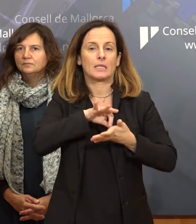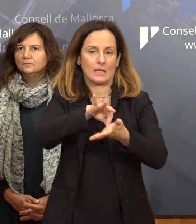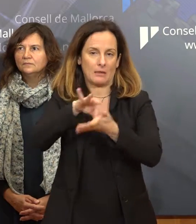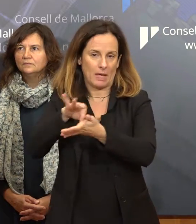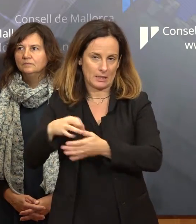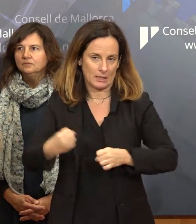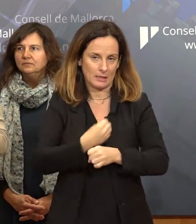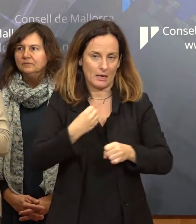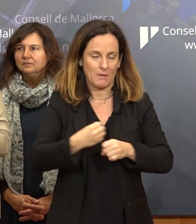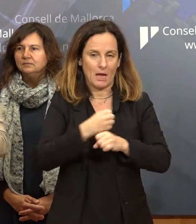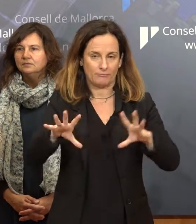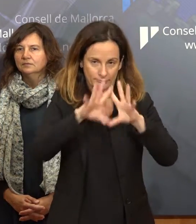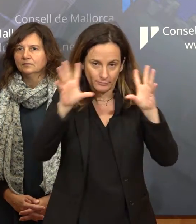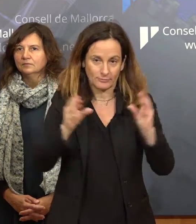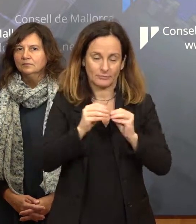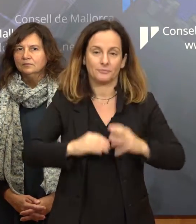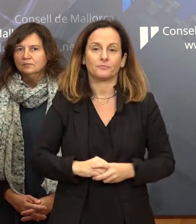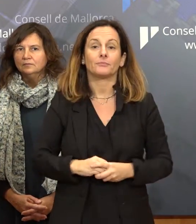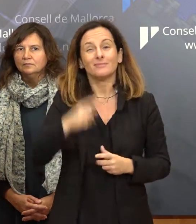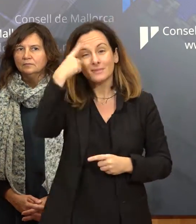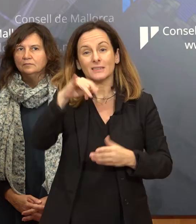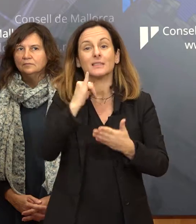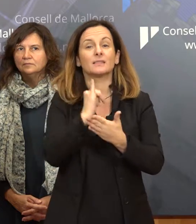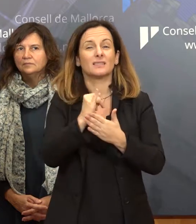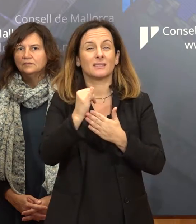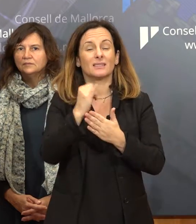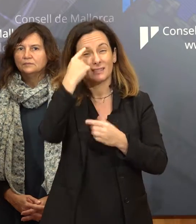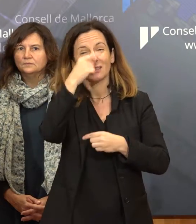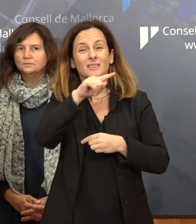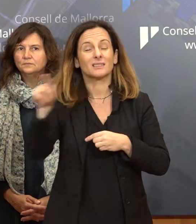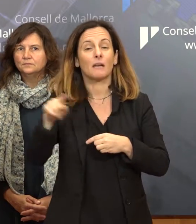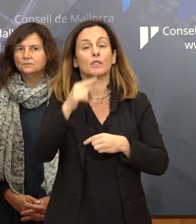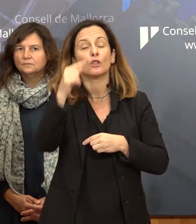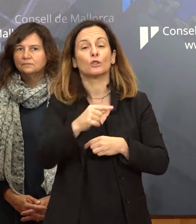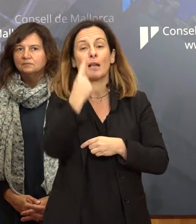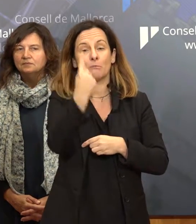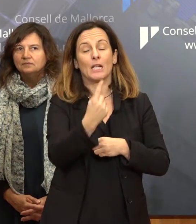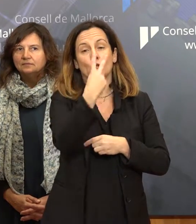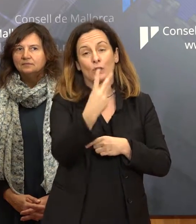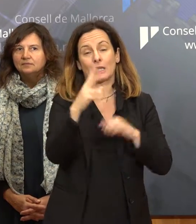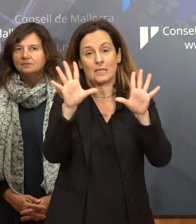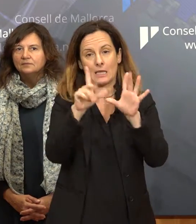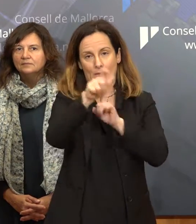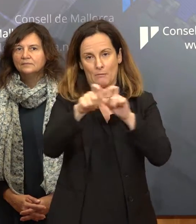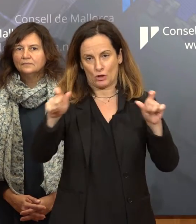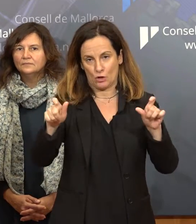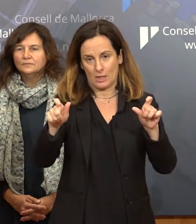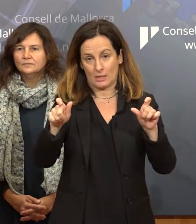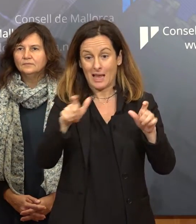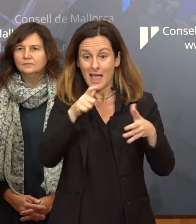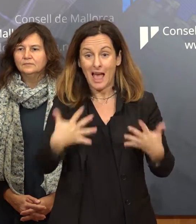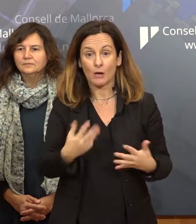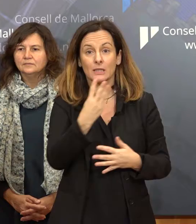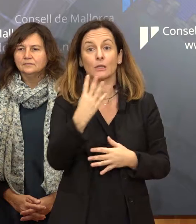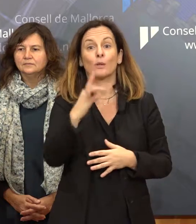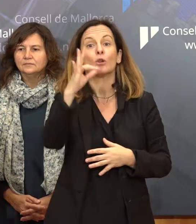L'IMAS, com sabeu, està formada a la plantilla per un total de 1.210 persones i actualment tan sols del 34